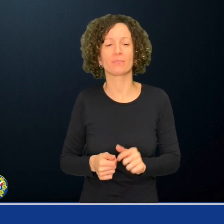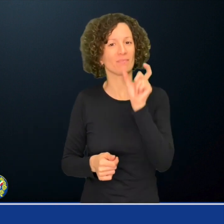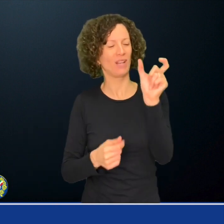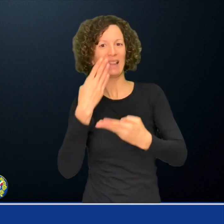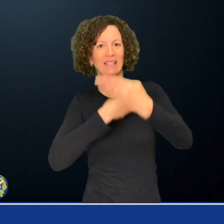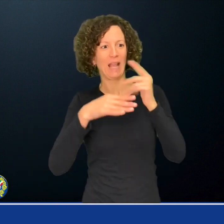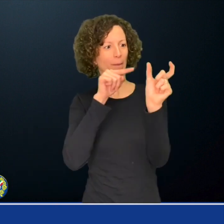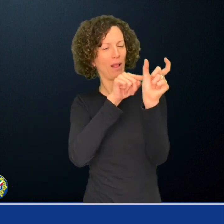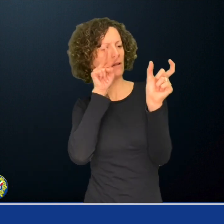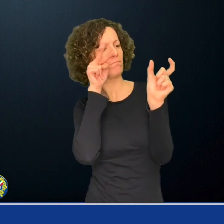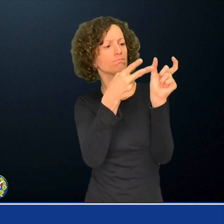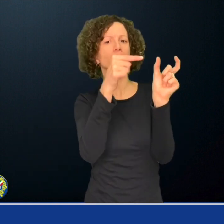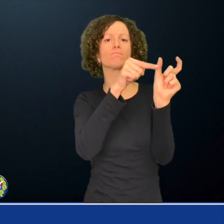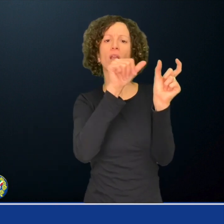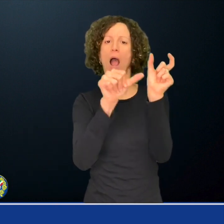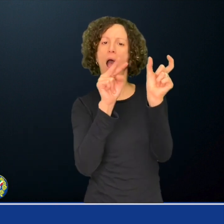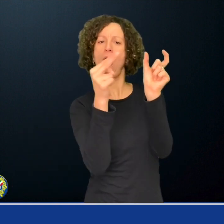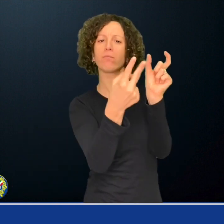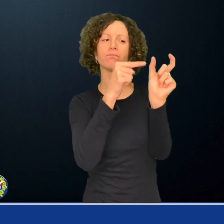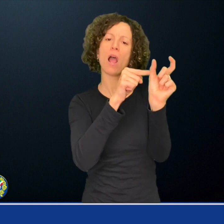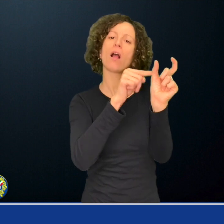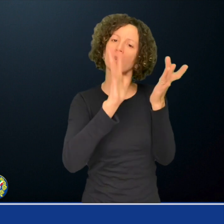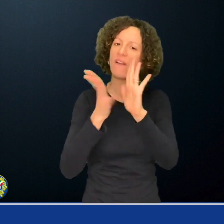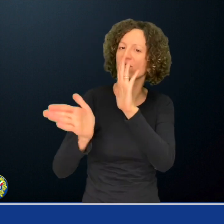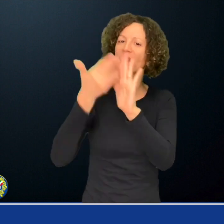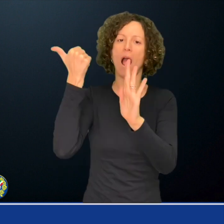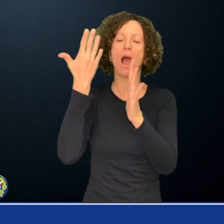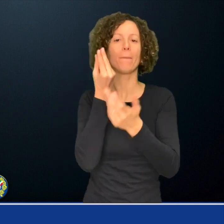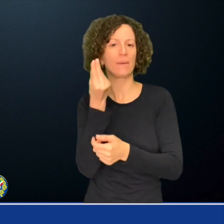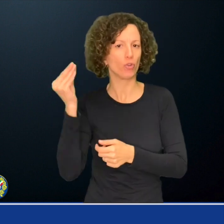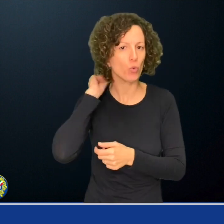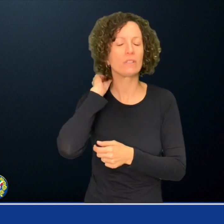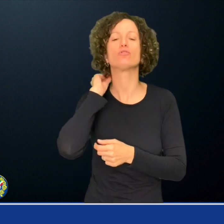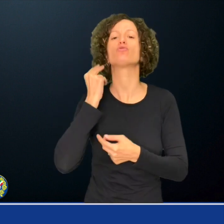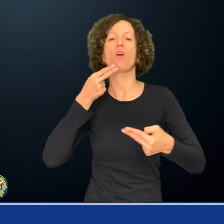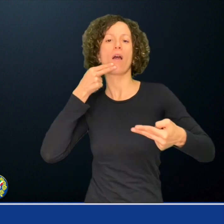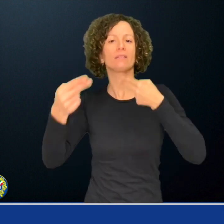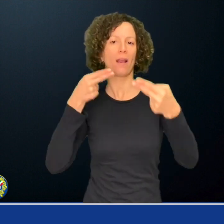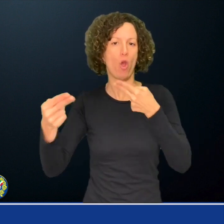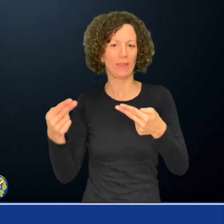cittadini e cambiare il paradigma della disabilità per abbattere pregiudizi e stereotipi.